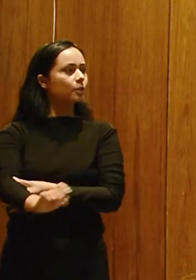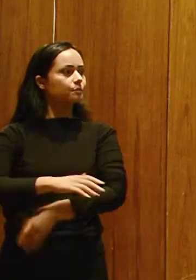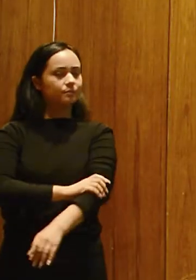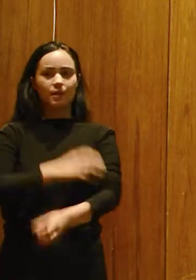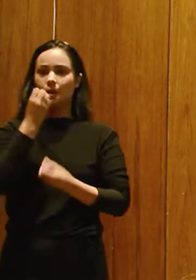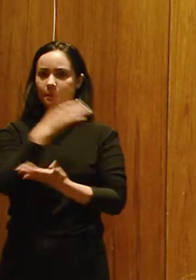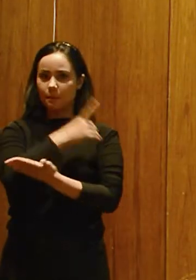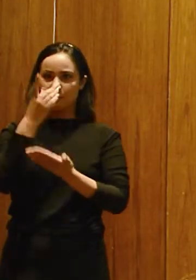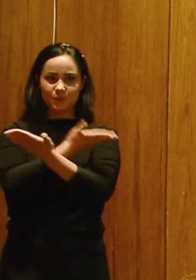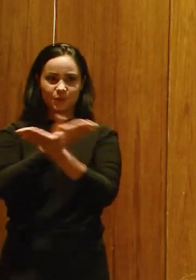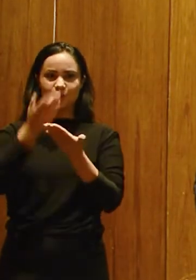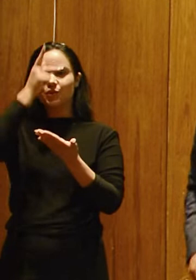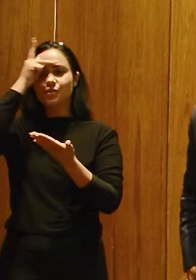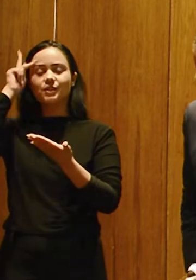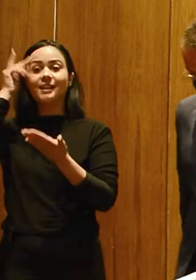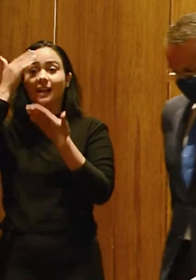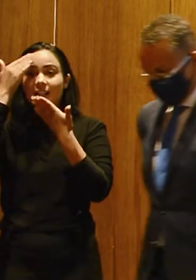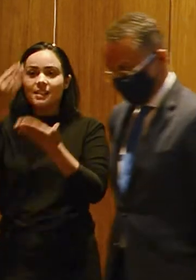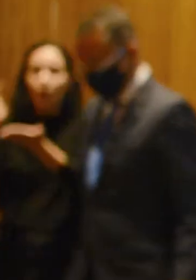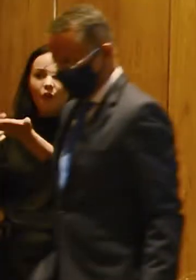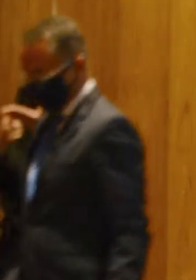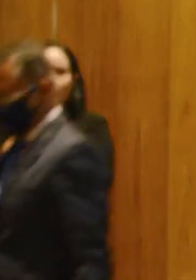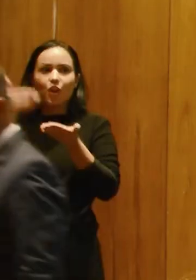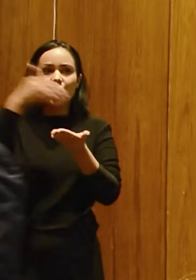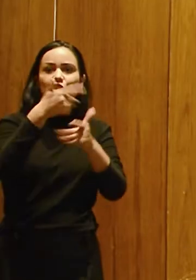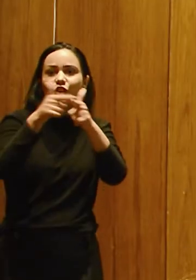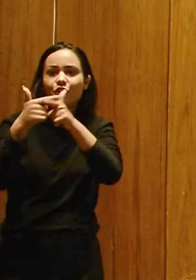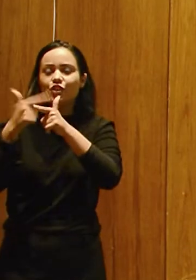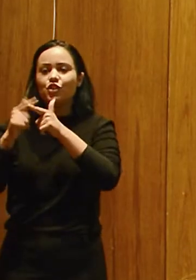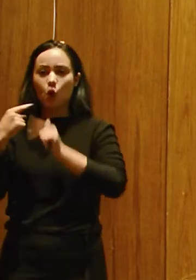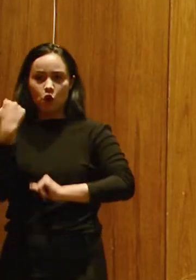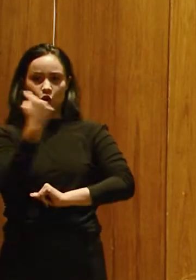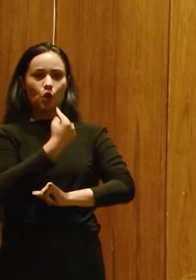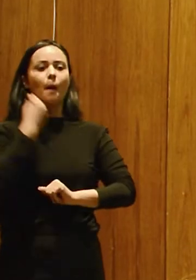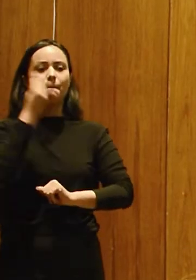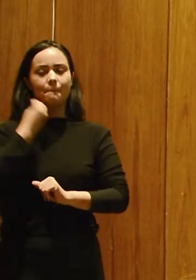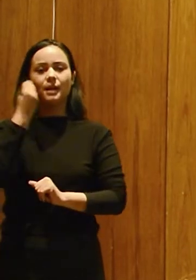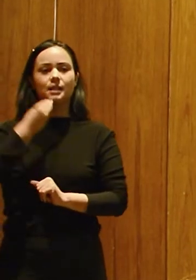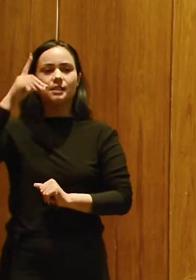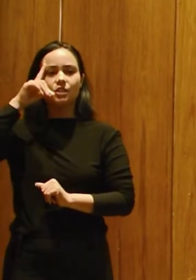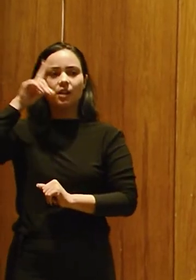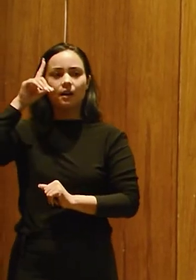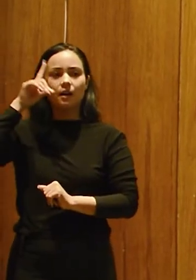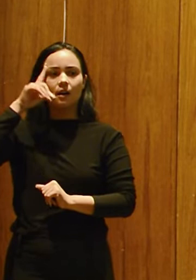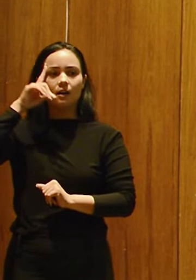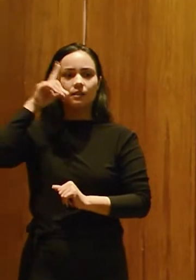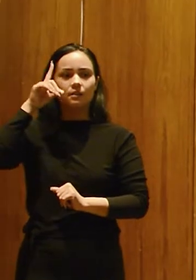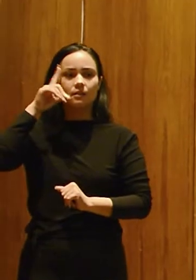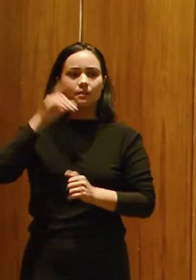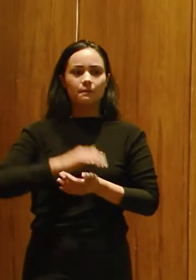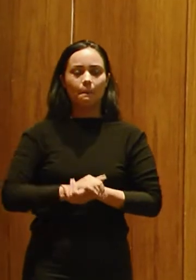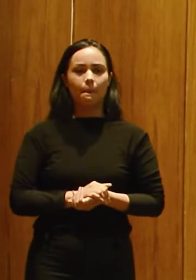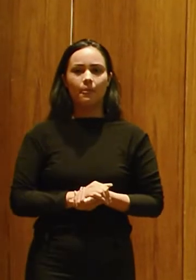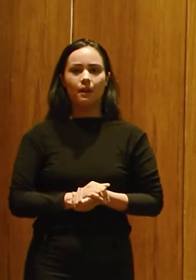Bom dia gente, quero agradecer o convite para estar aqui dividindo um pouquinho da nossa experiência diária. Vim